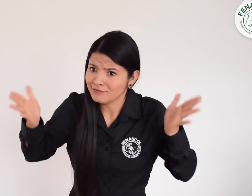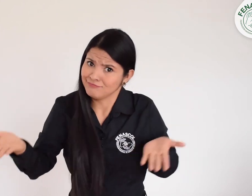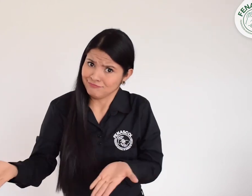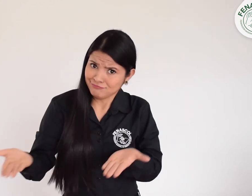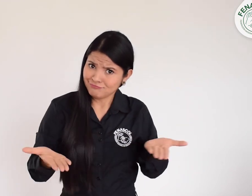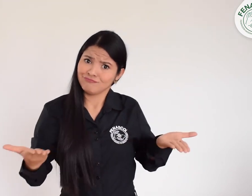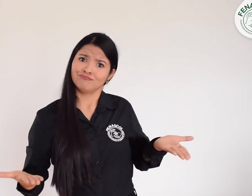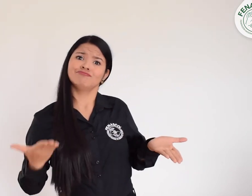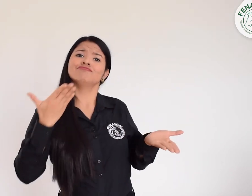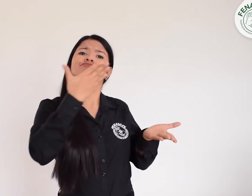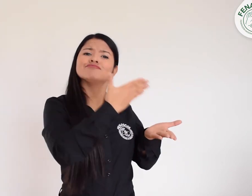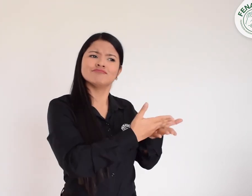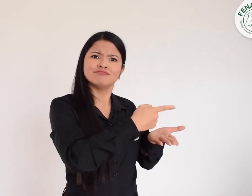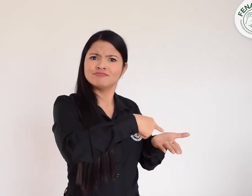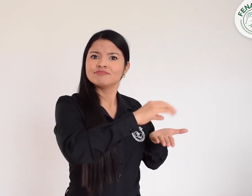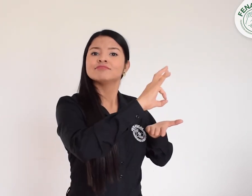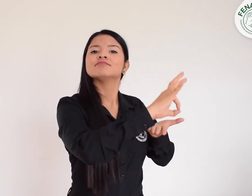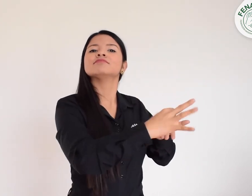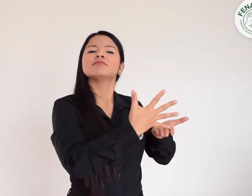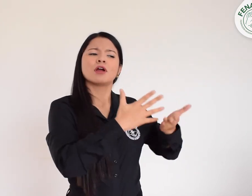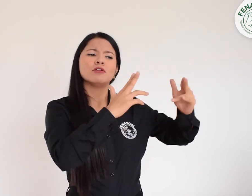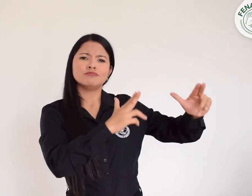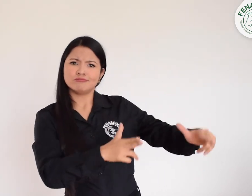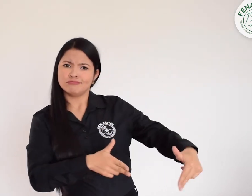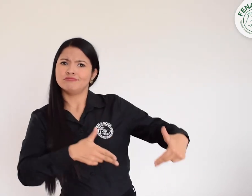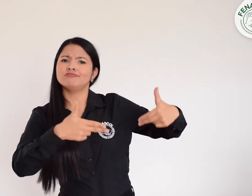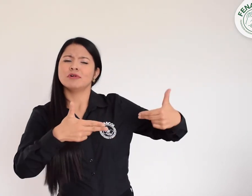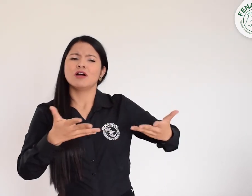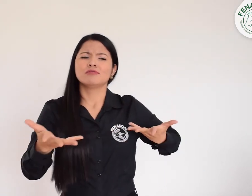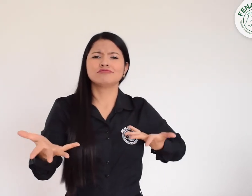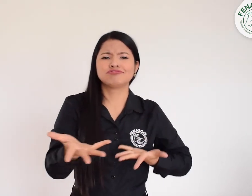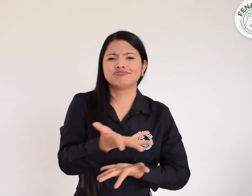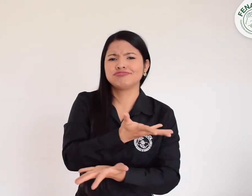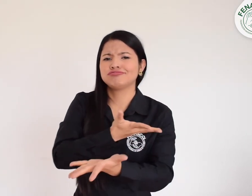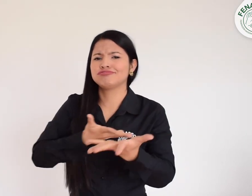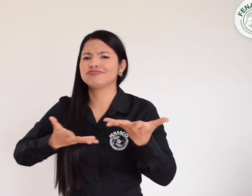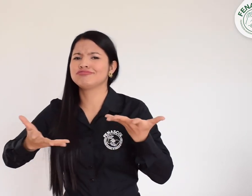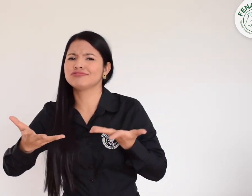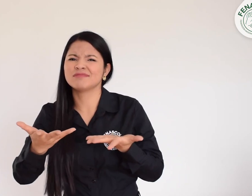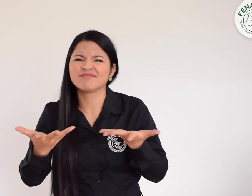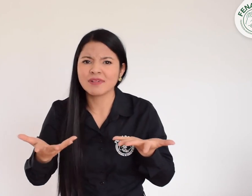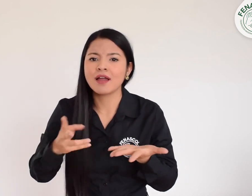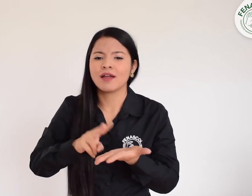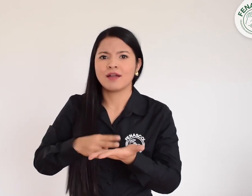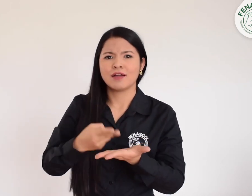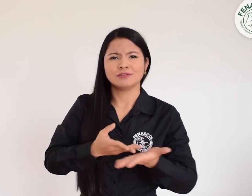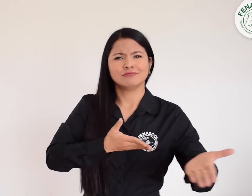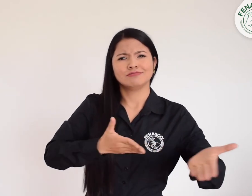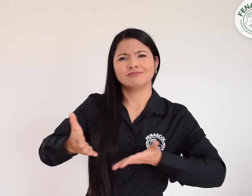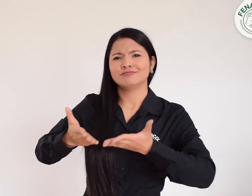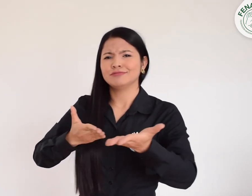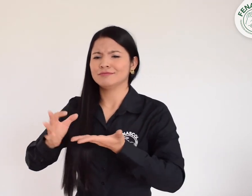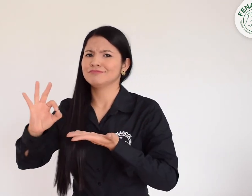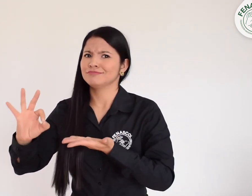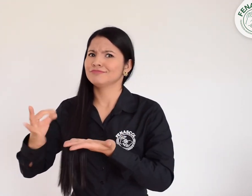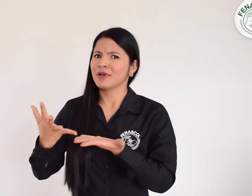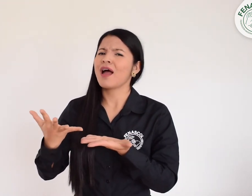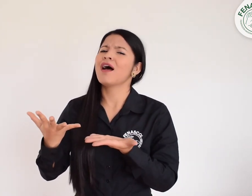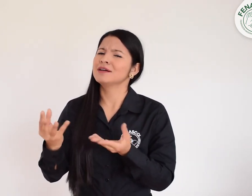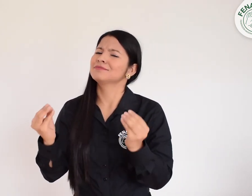Así que ustedes ya pueden acercarse. Estas entidades los esperan para brindarles la mejor atención a través del servicio de interpretación